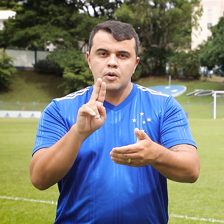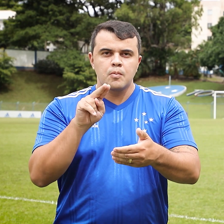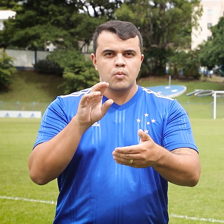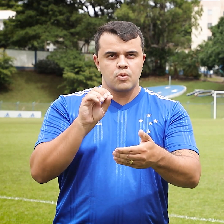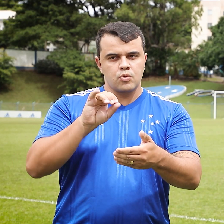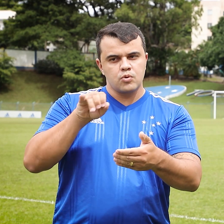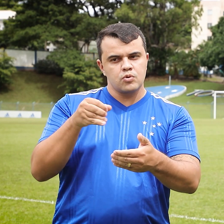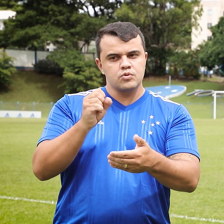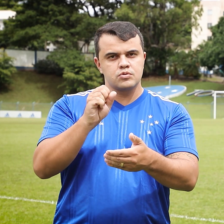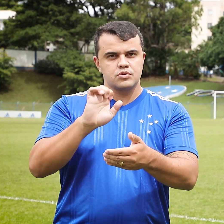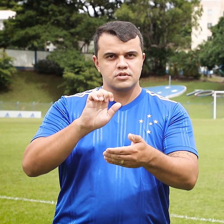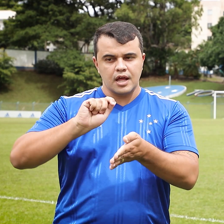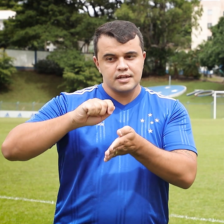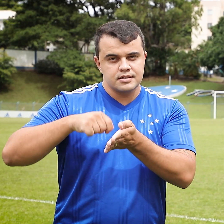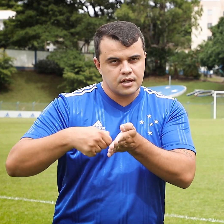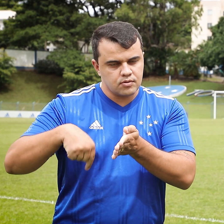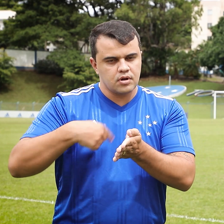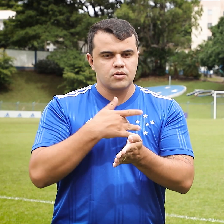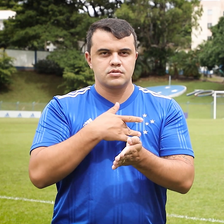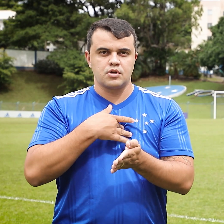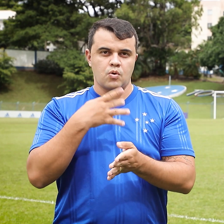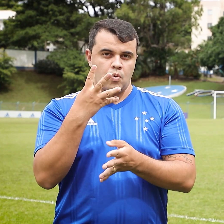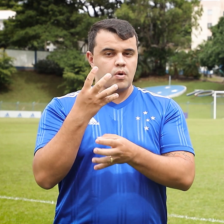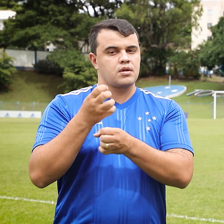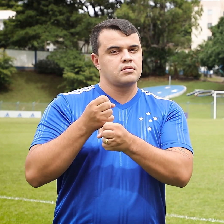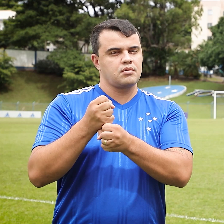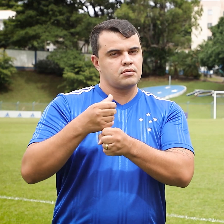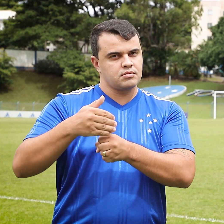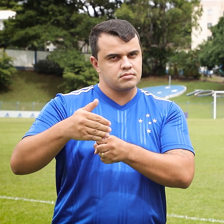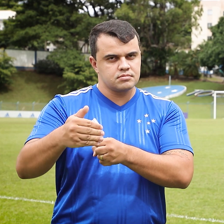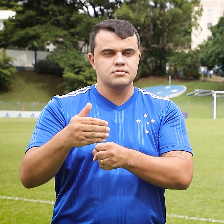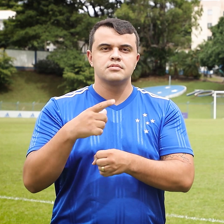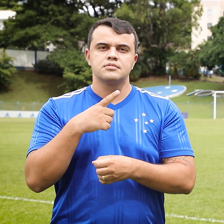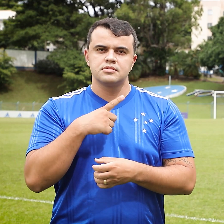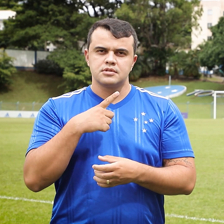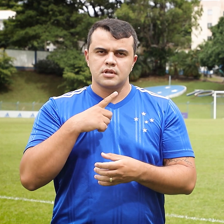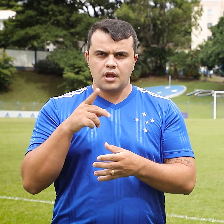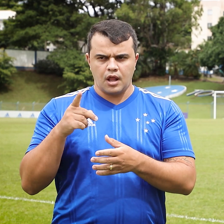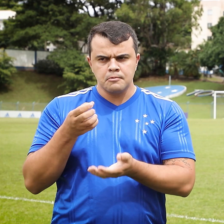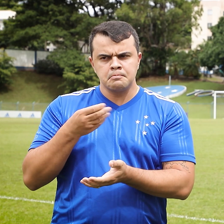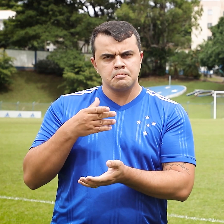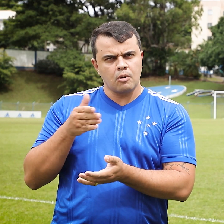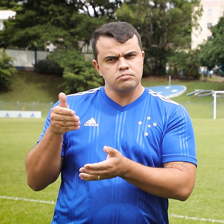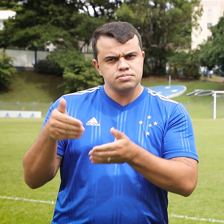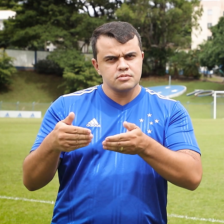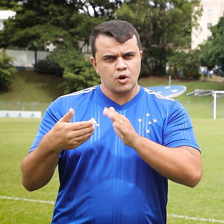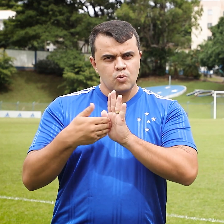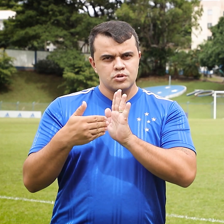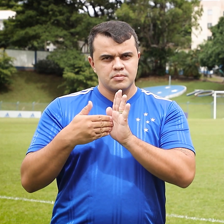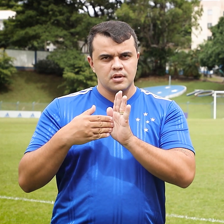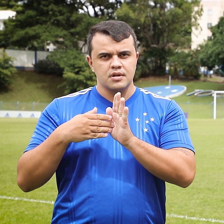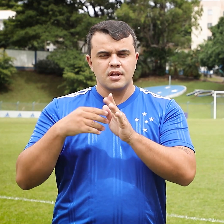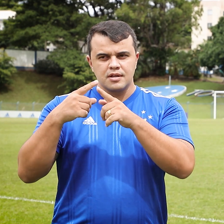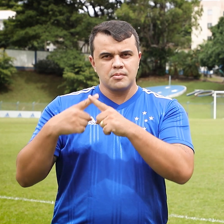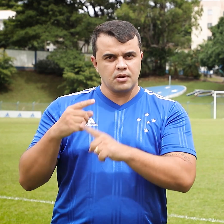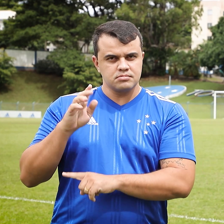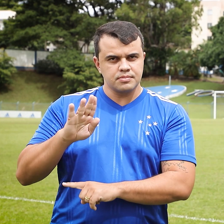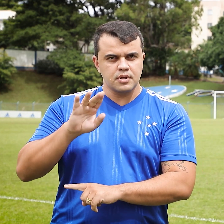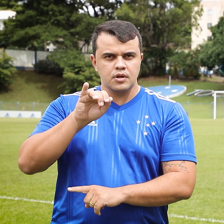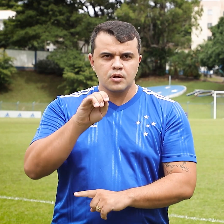quatro temporadas. Um dos destaques na última Série B, Bruno José tem 22 anos e defendeu o Brasil de pelotas